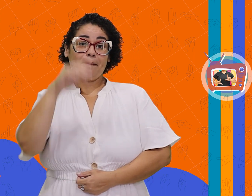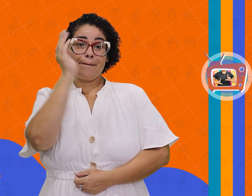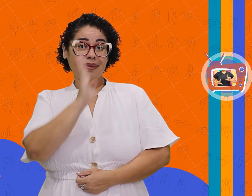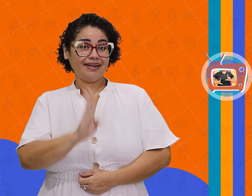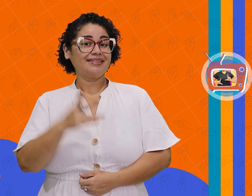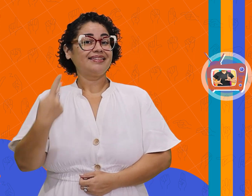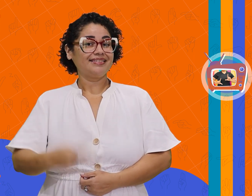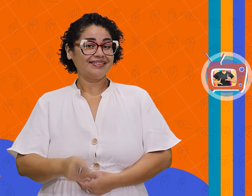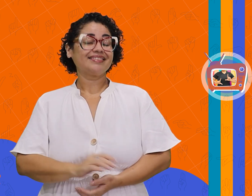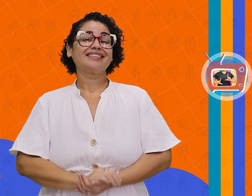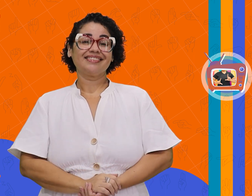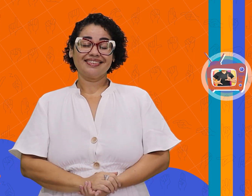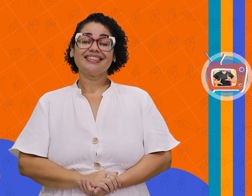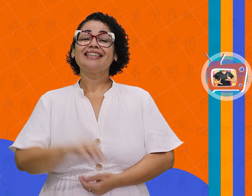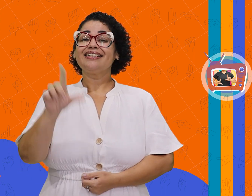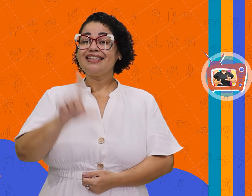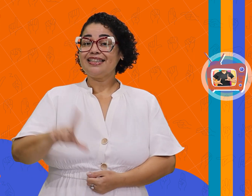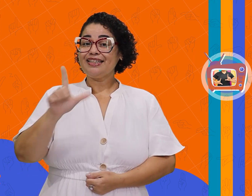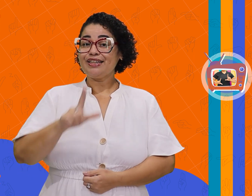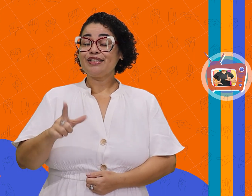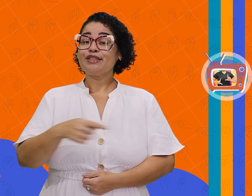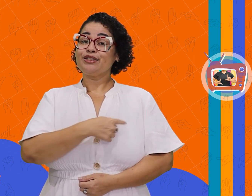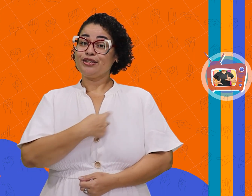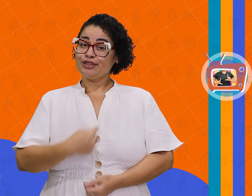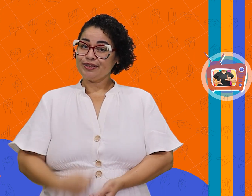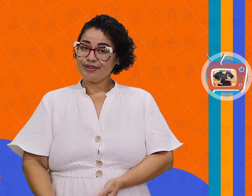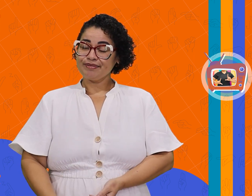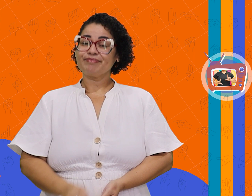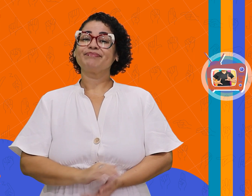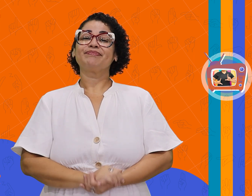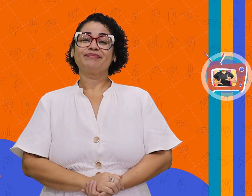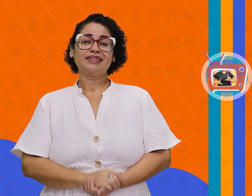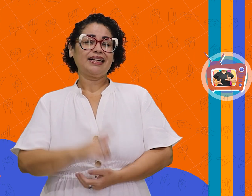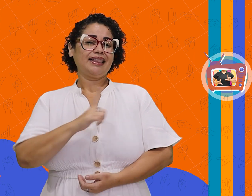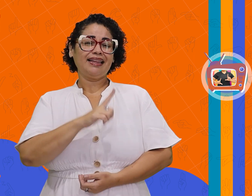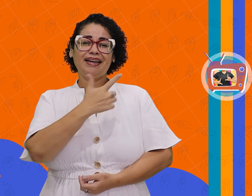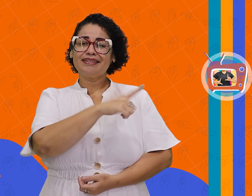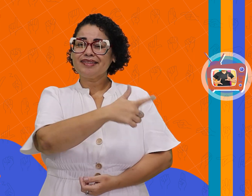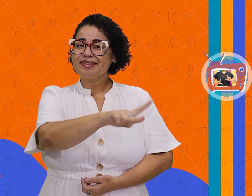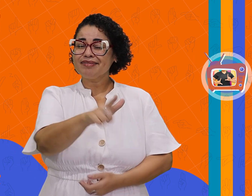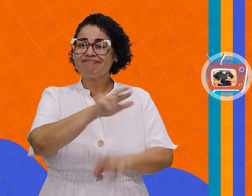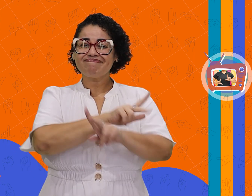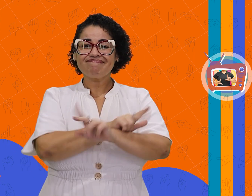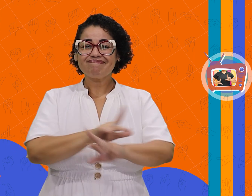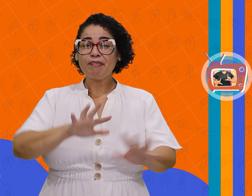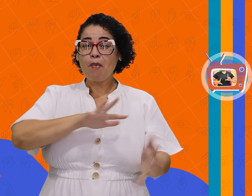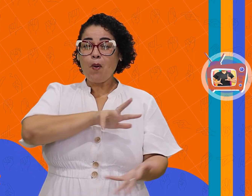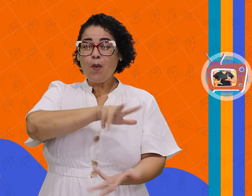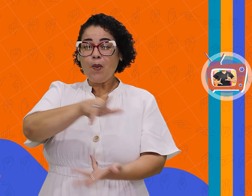brasileira, a literatura japonesa e tantas outras que existem no mundo.